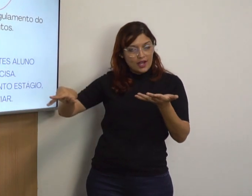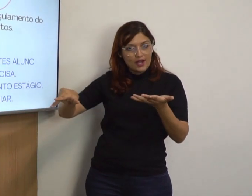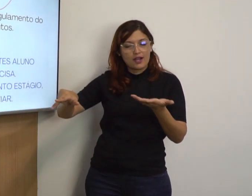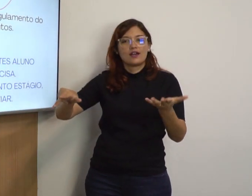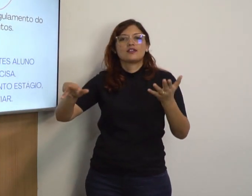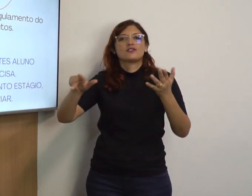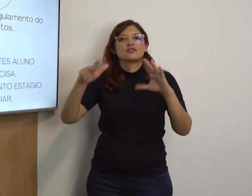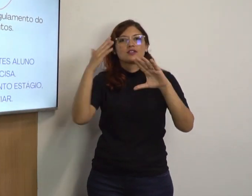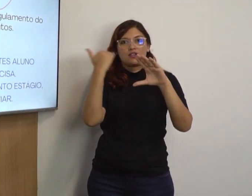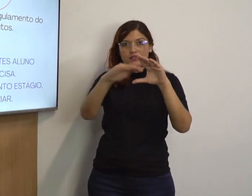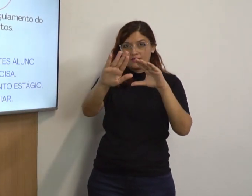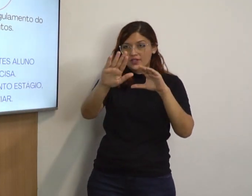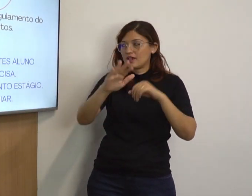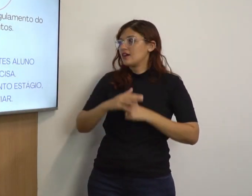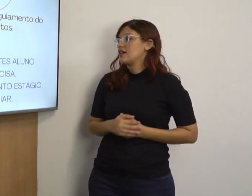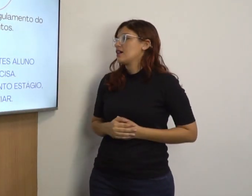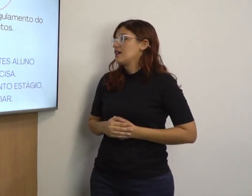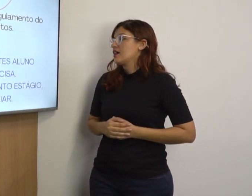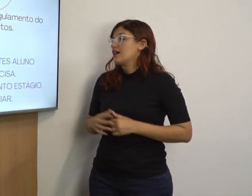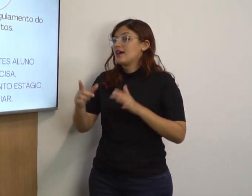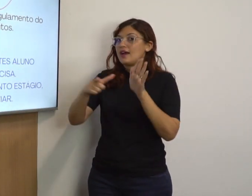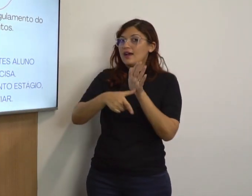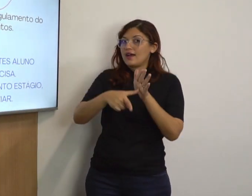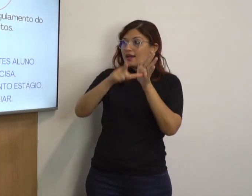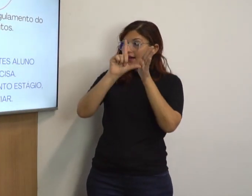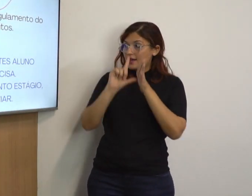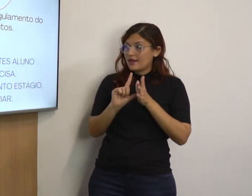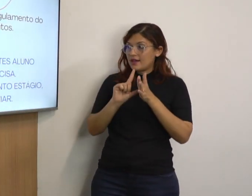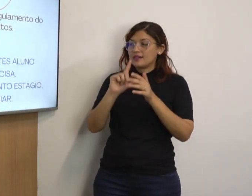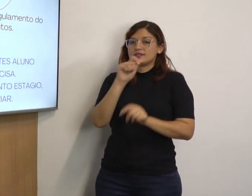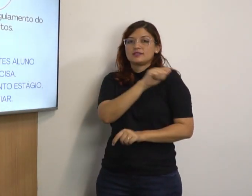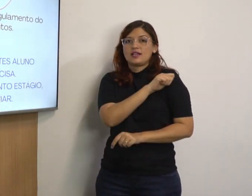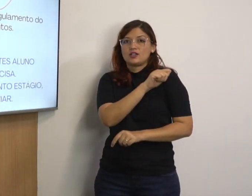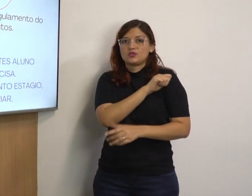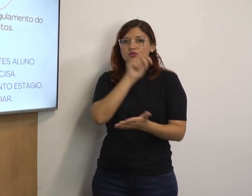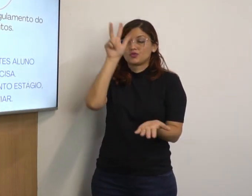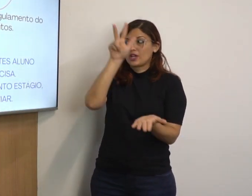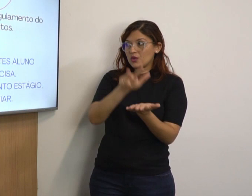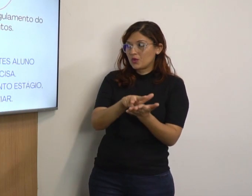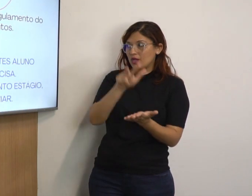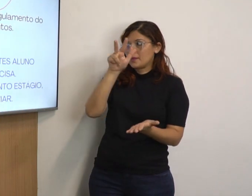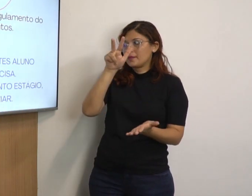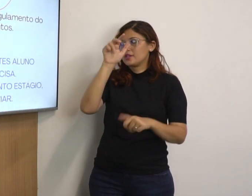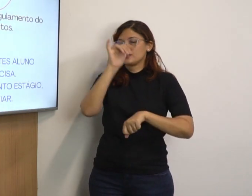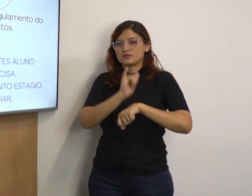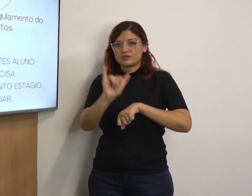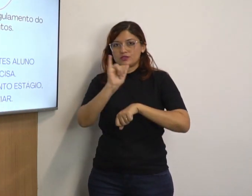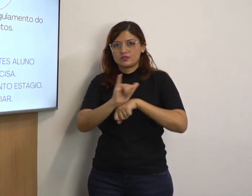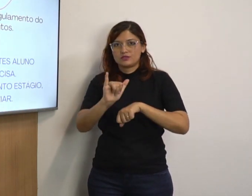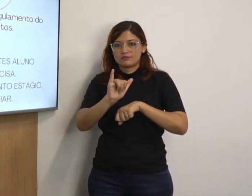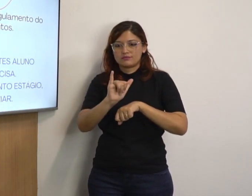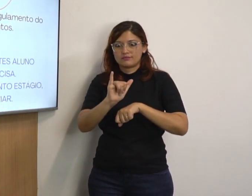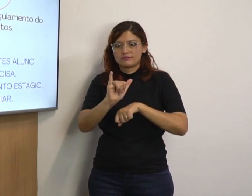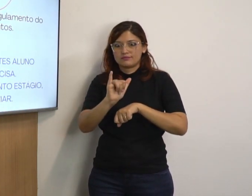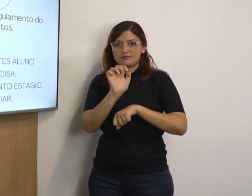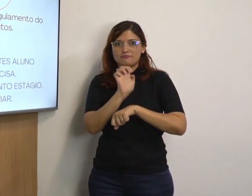Documentos, a gente vai usar documentos vários, né? Documentos vários, enviar. Antes, aluno,